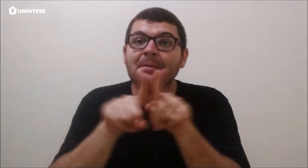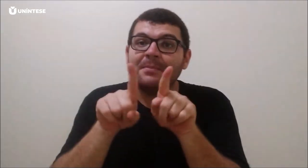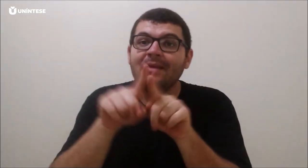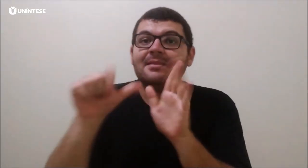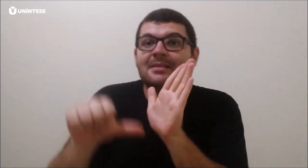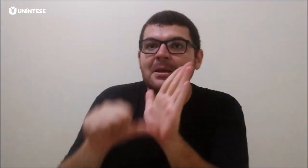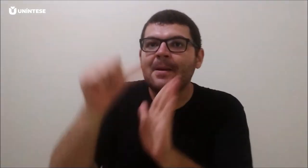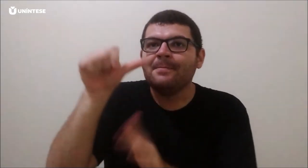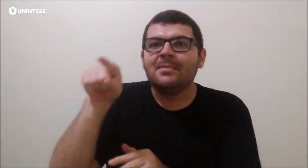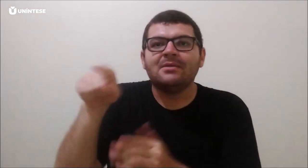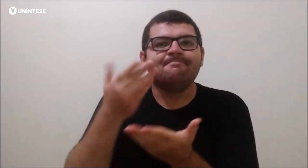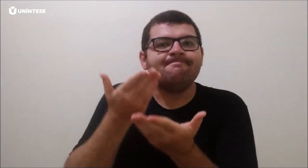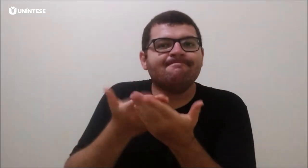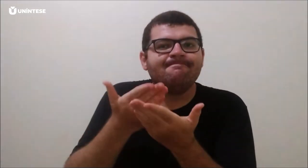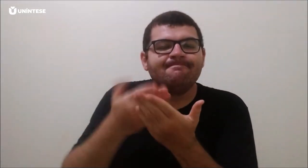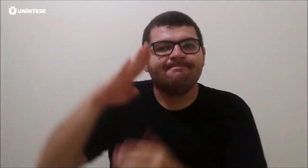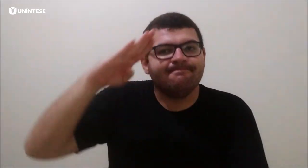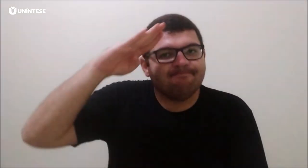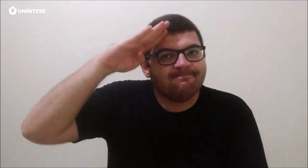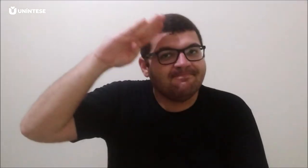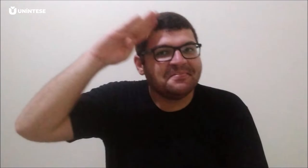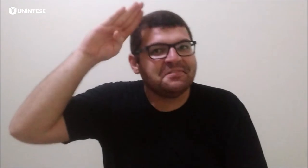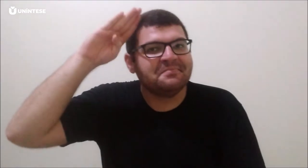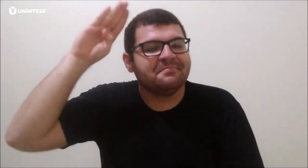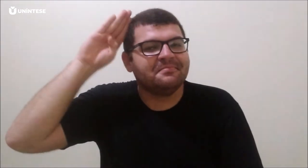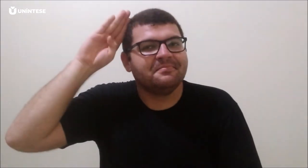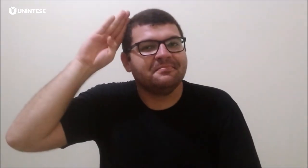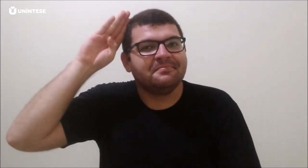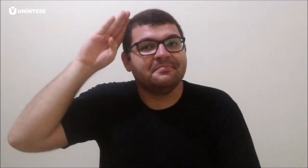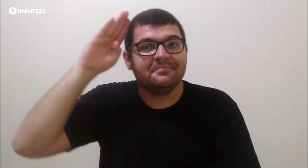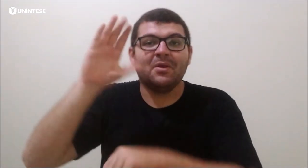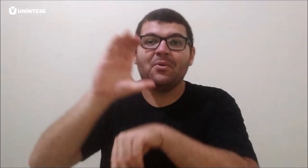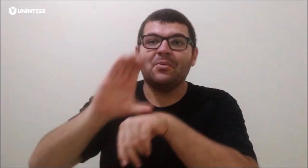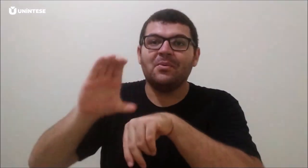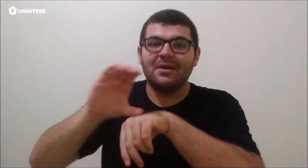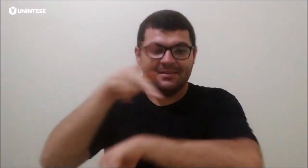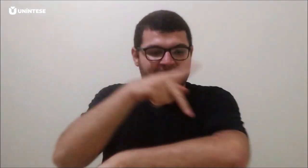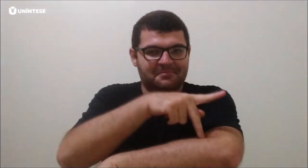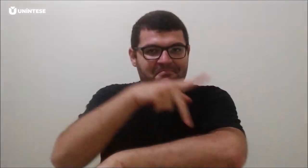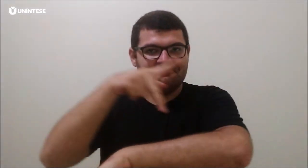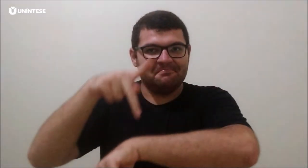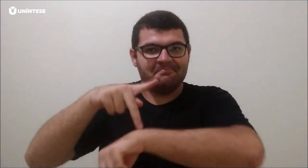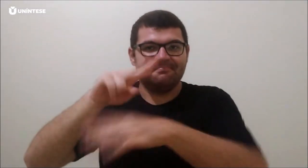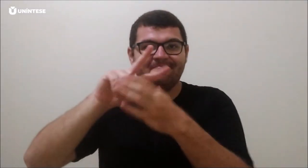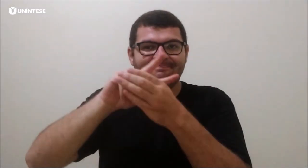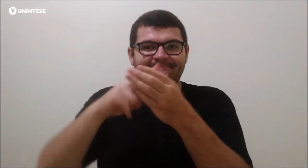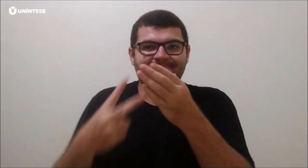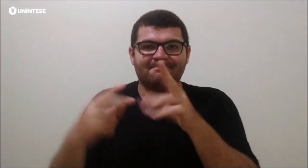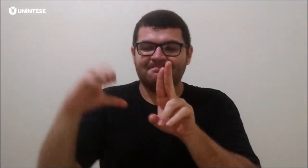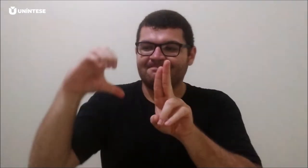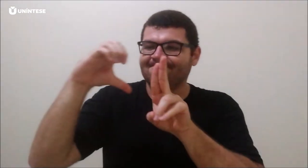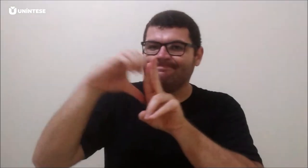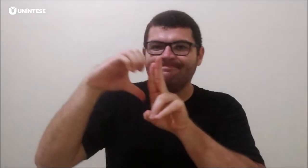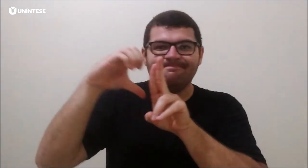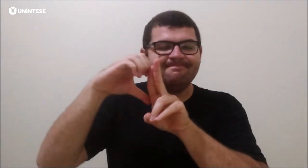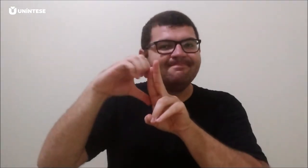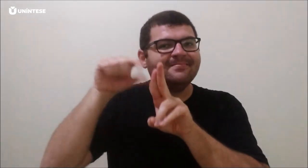Concomitante a isso, sou acadêmico no curso de Pedagogia Bilingue, Faculdade Uníndice.